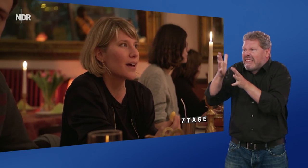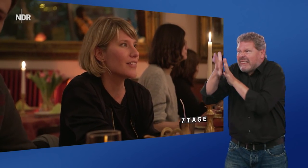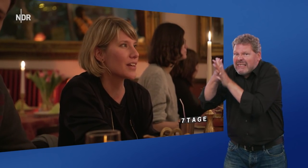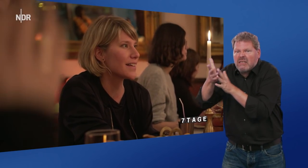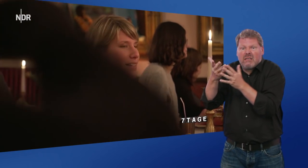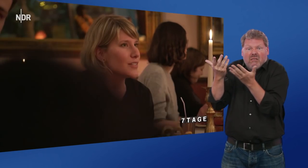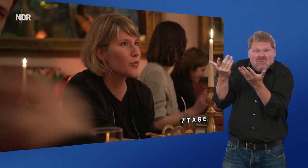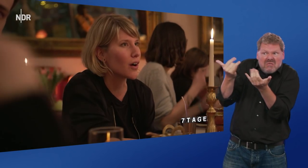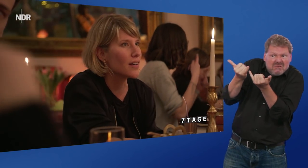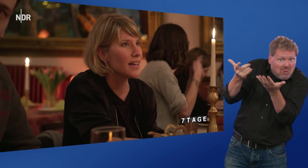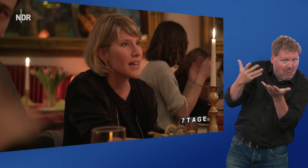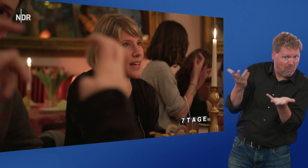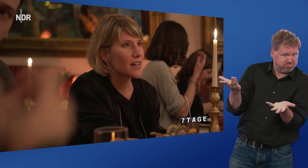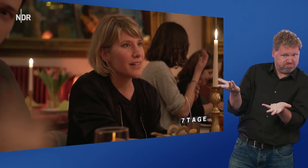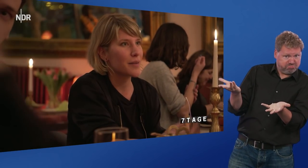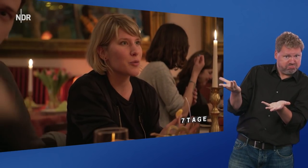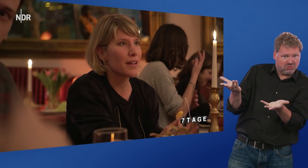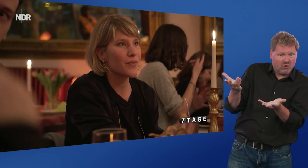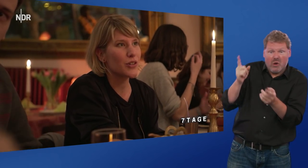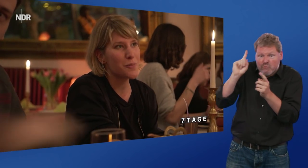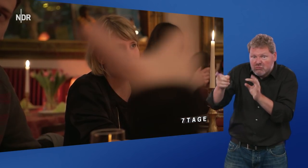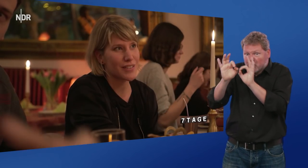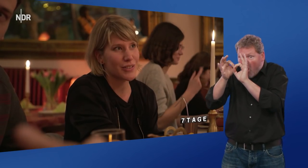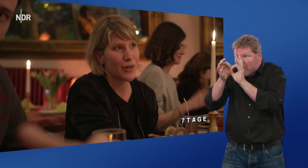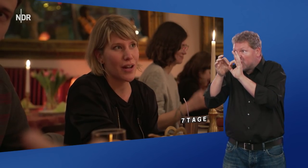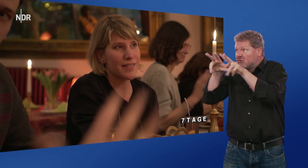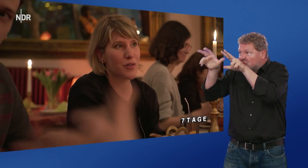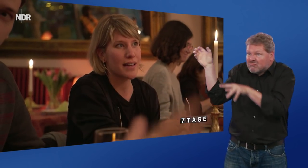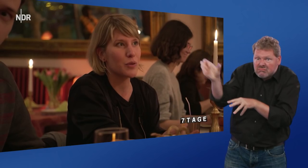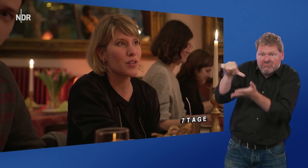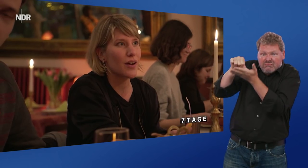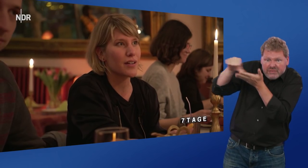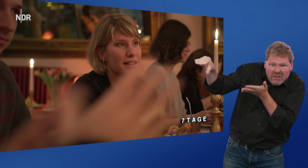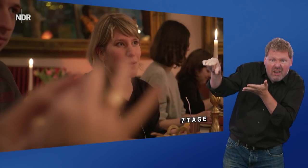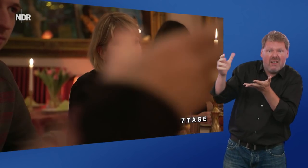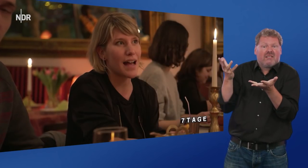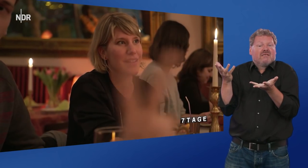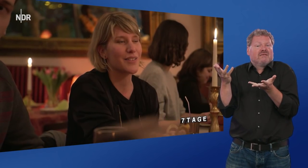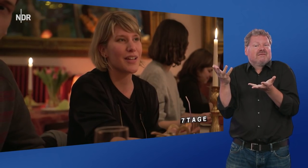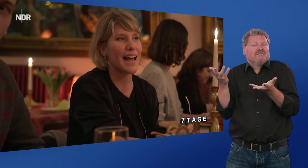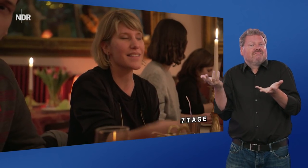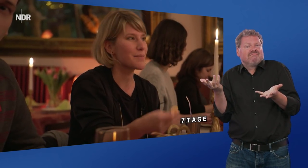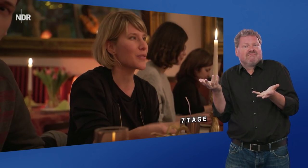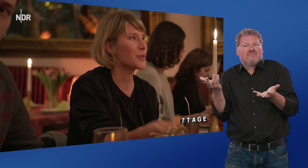ja wahrscheinlich nicht vor. Dann muss man sich einen Dolmetscher organisieren. Den müsst ihr dann selber bezahlen. Das ist halt alles immer so